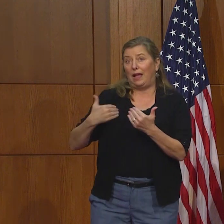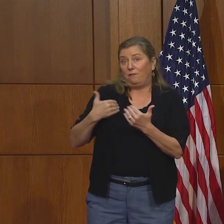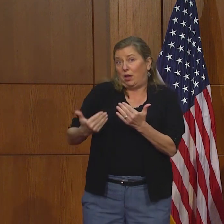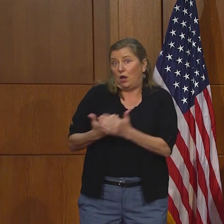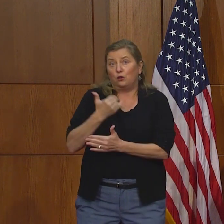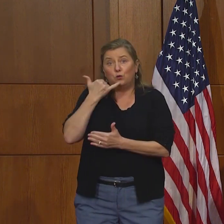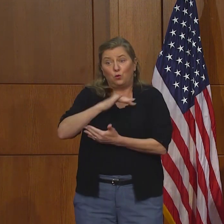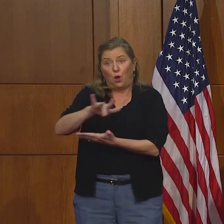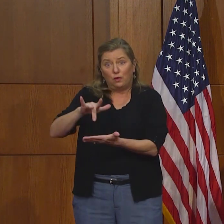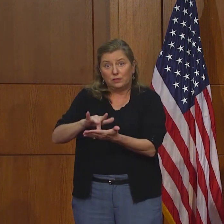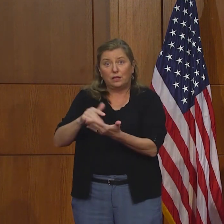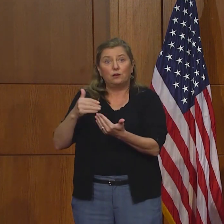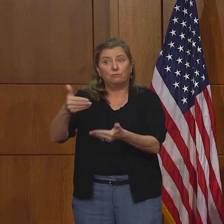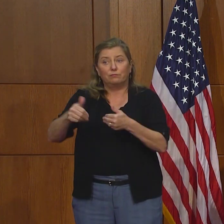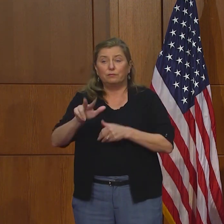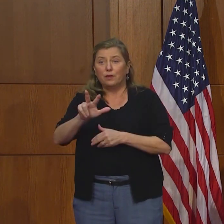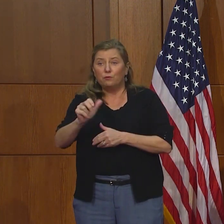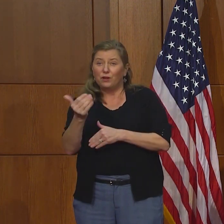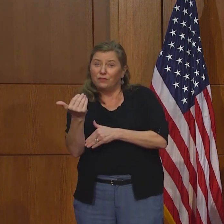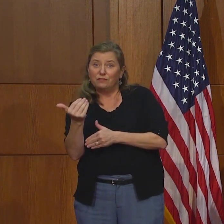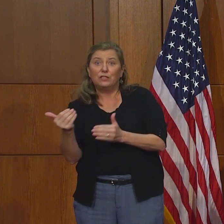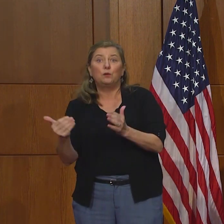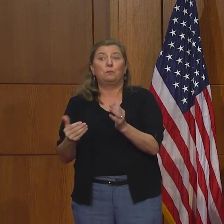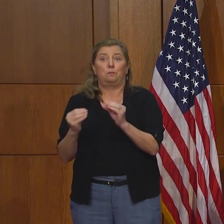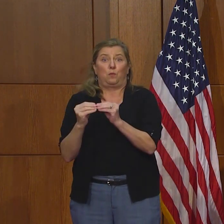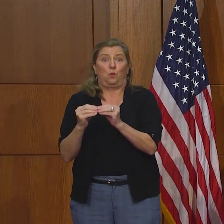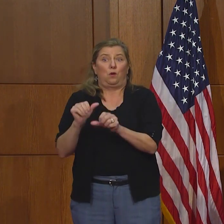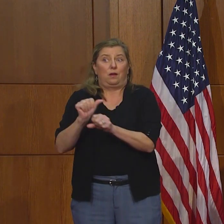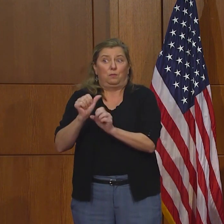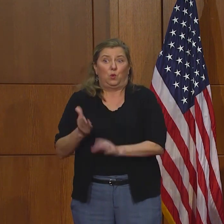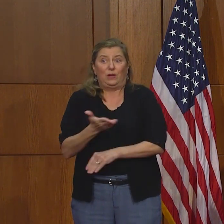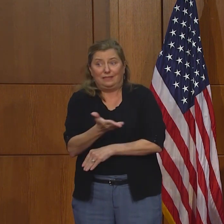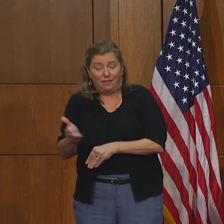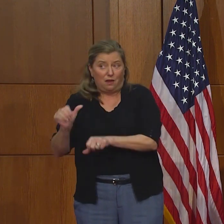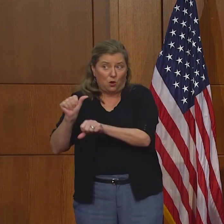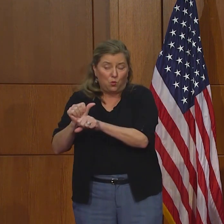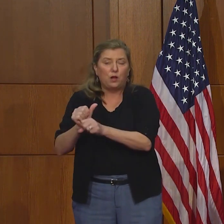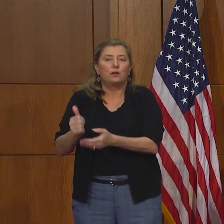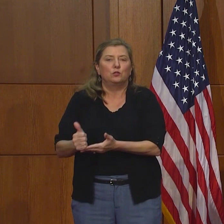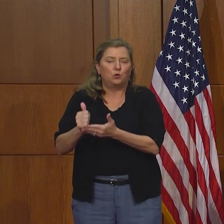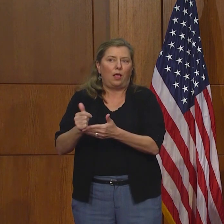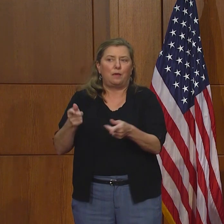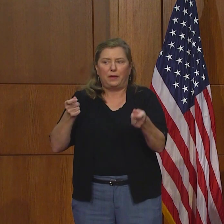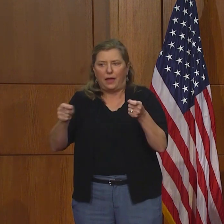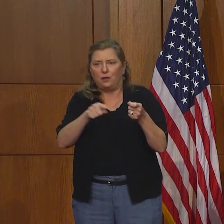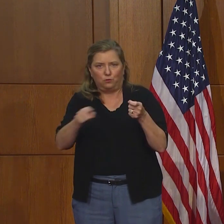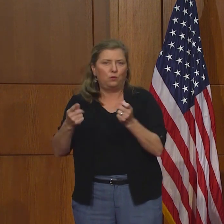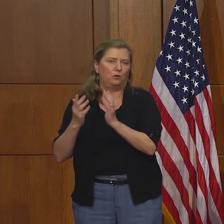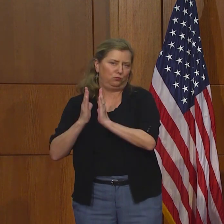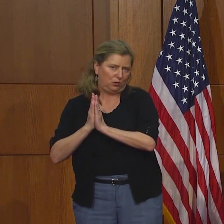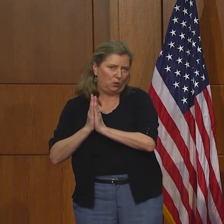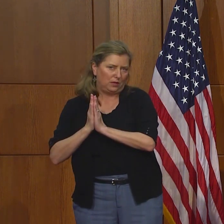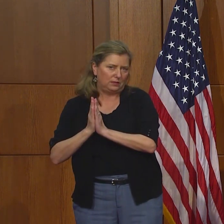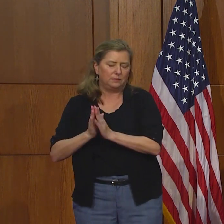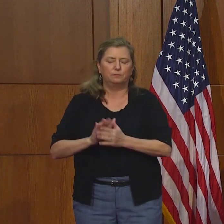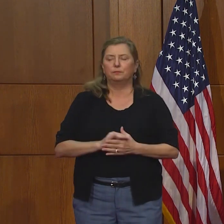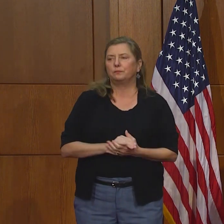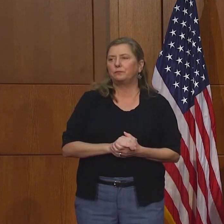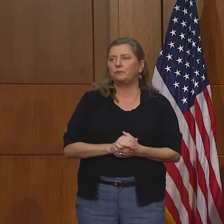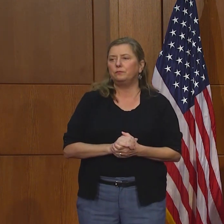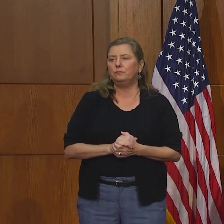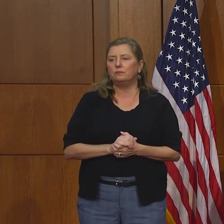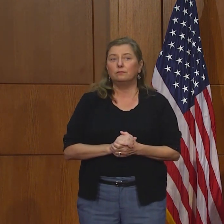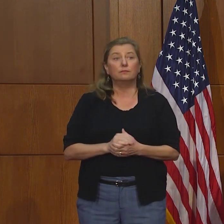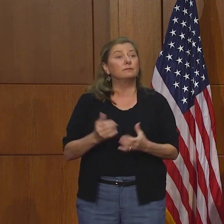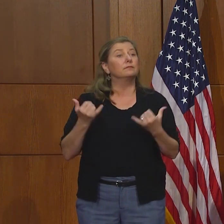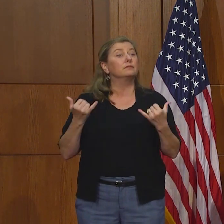abriendo un nuevo centro para llamadas con 315 empleados adicionales